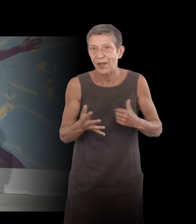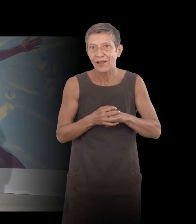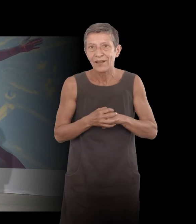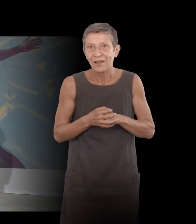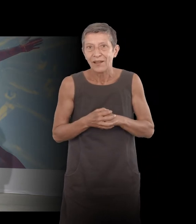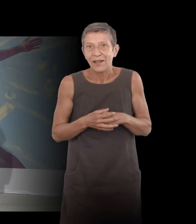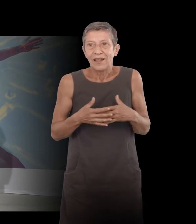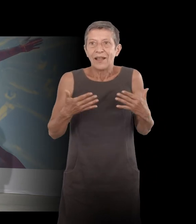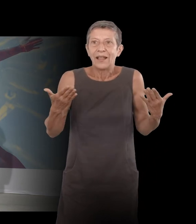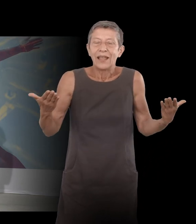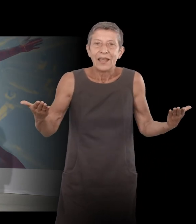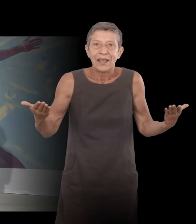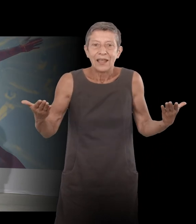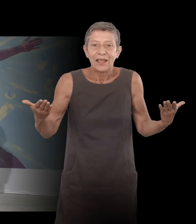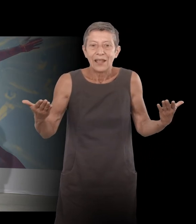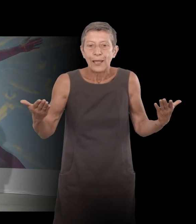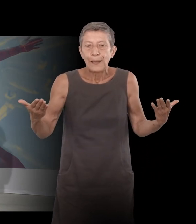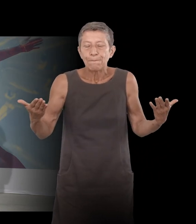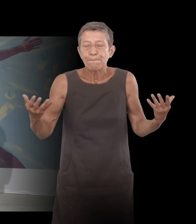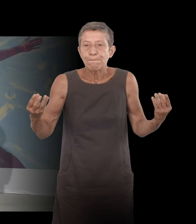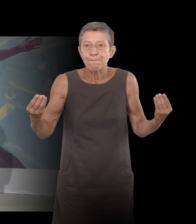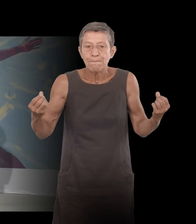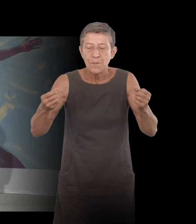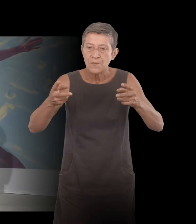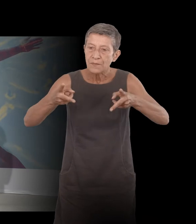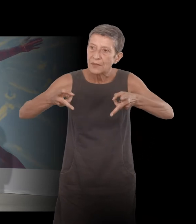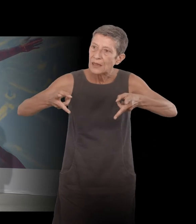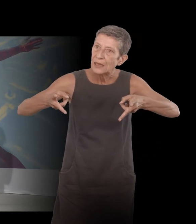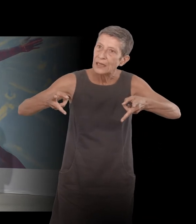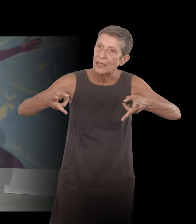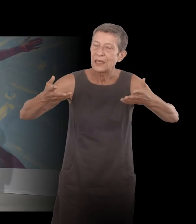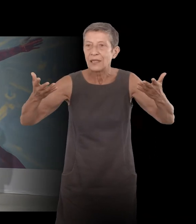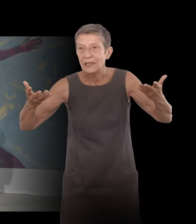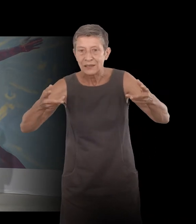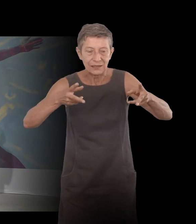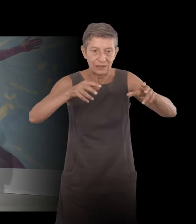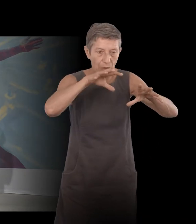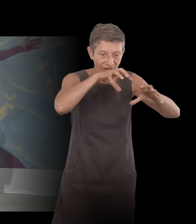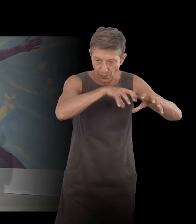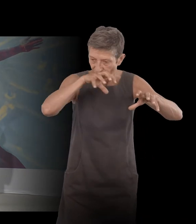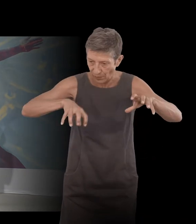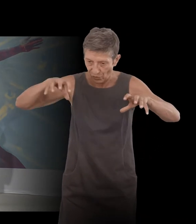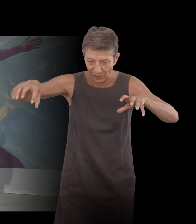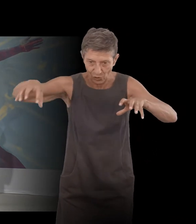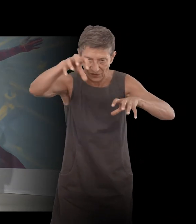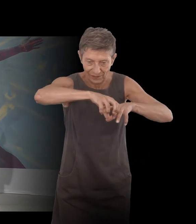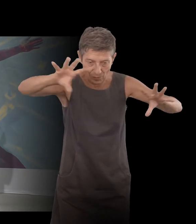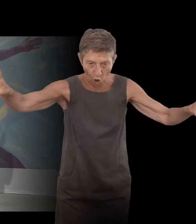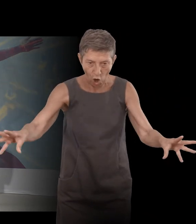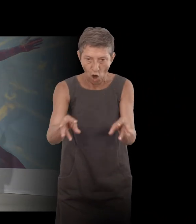Et puis par contre, la partie rassemblement de tous les fragments pour créer un tout qui soit à la fois cohérent et